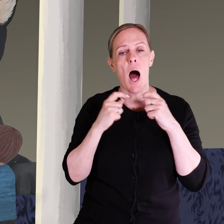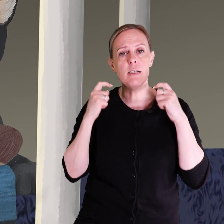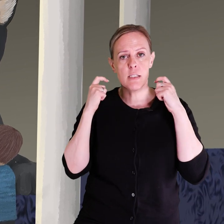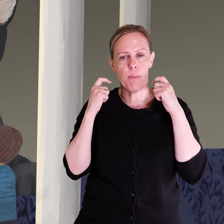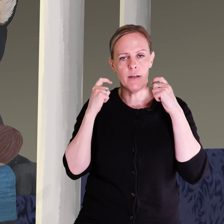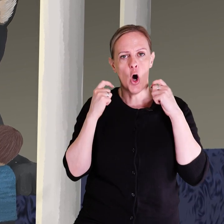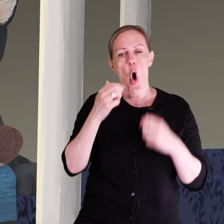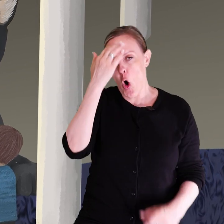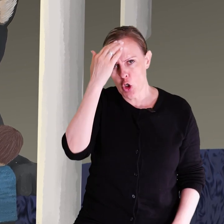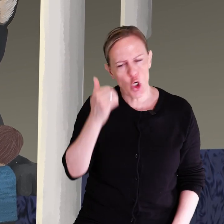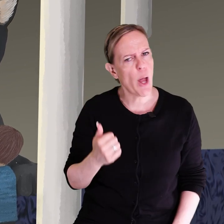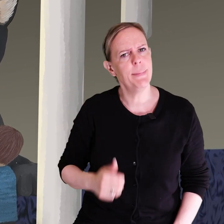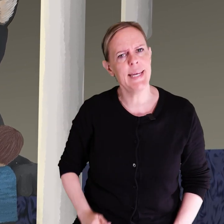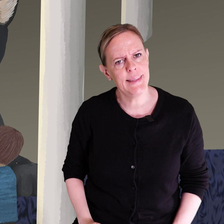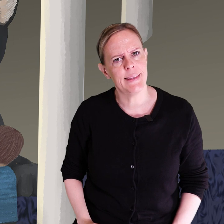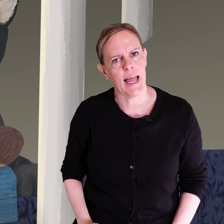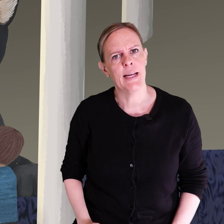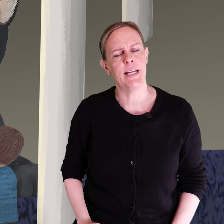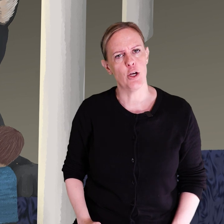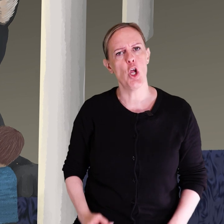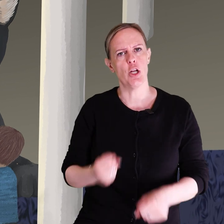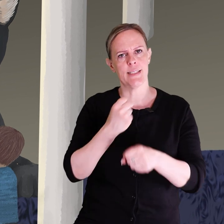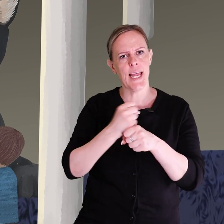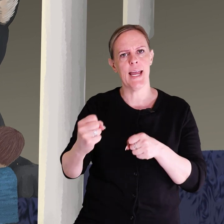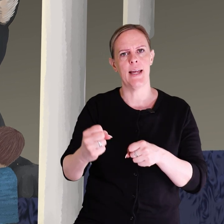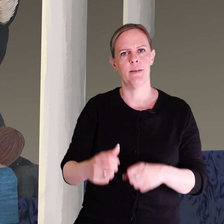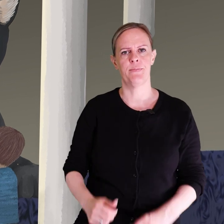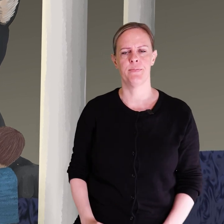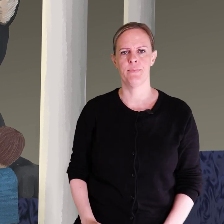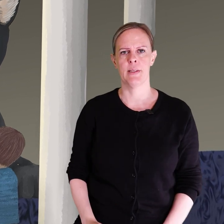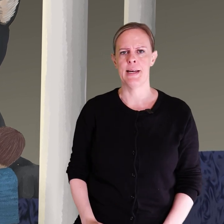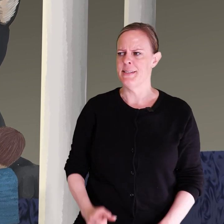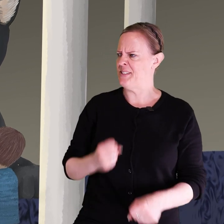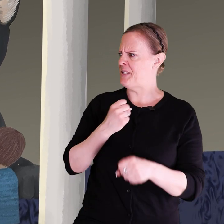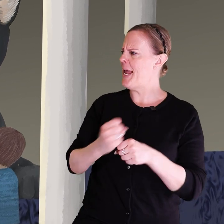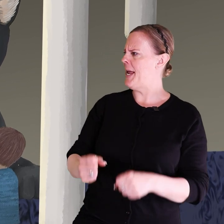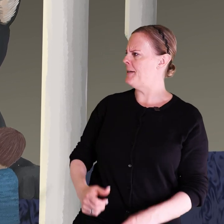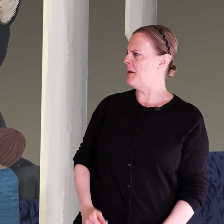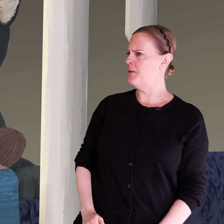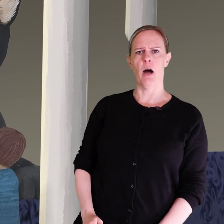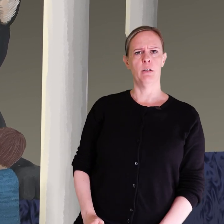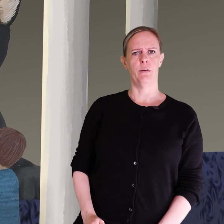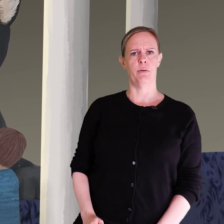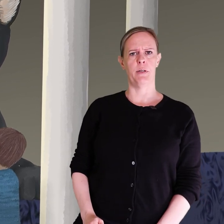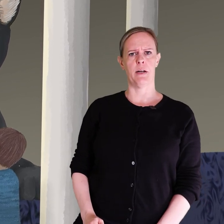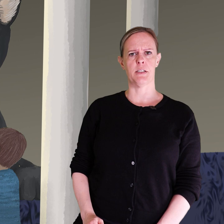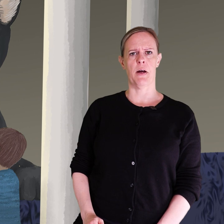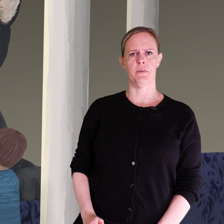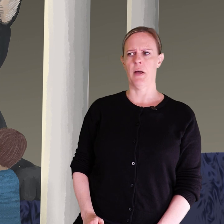halsband. Och glöm inte den gröna stenen. Stenen, ja, funderar Svante.